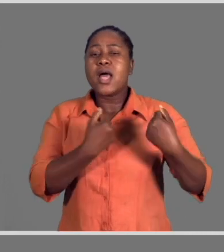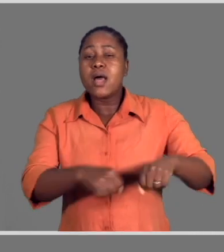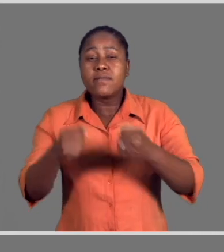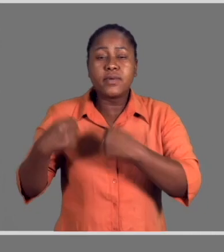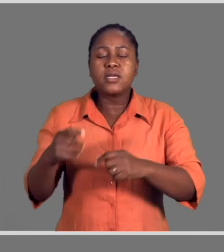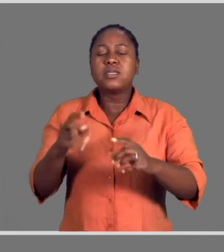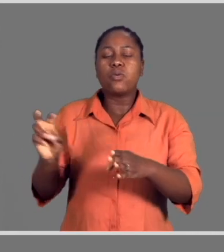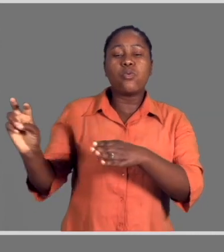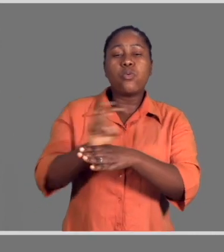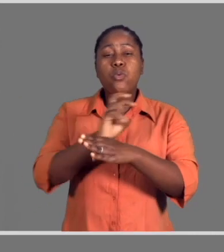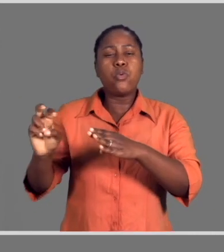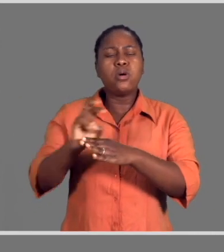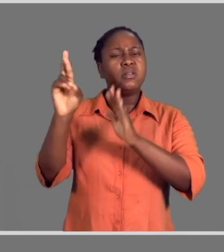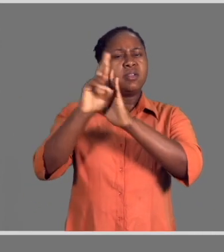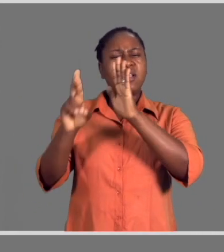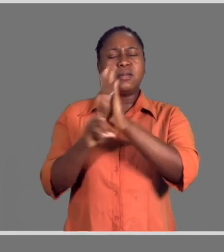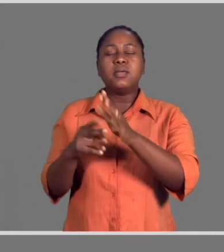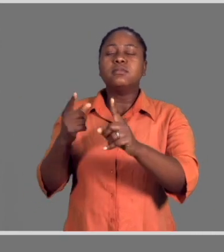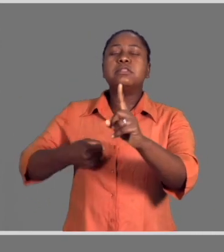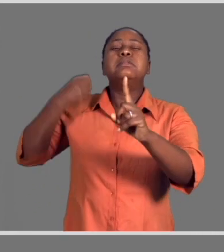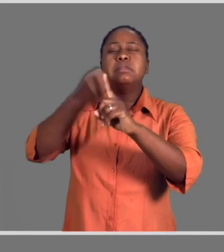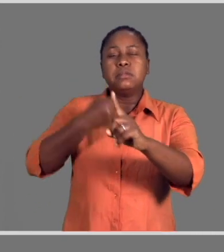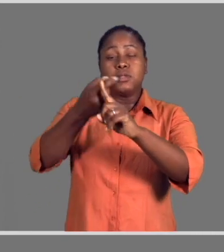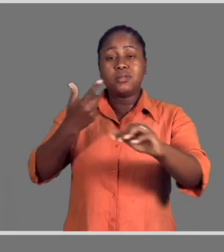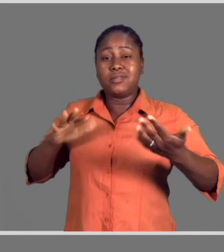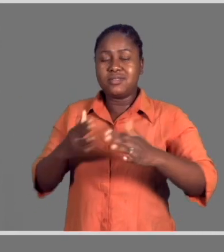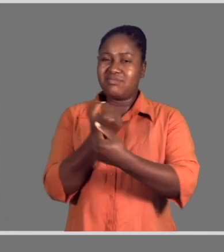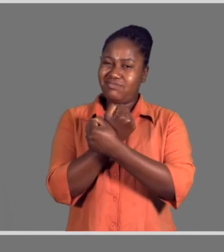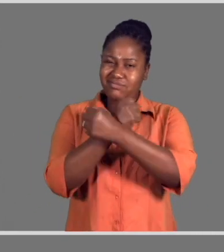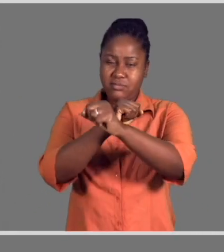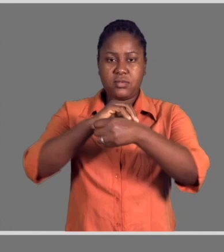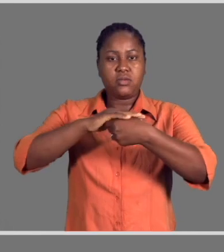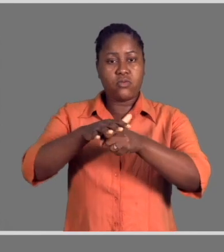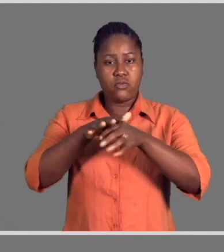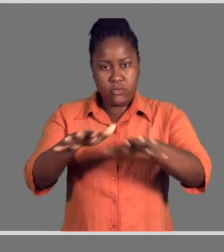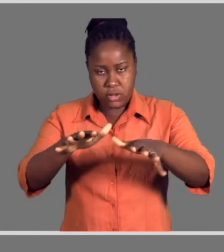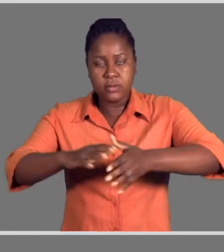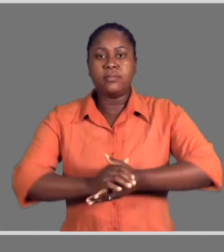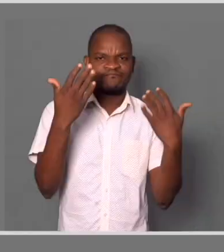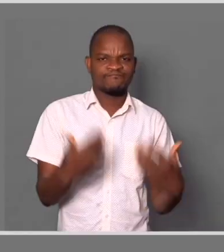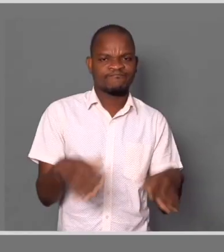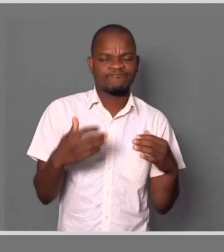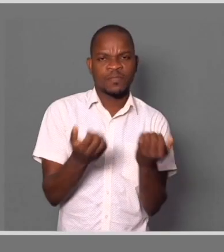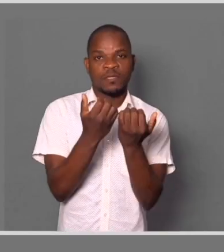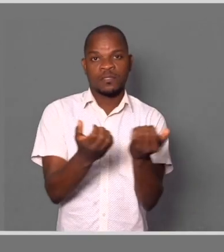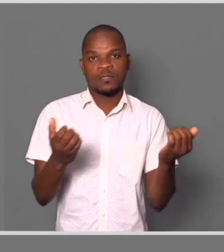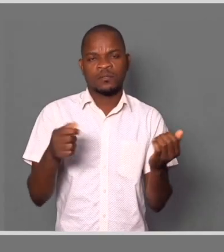e limitam as suas atividades diárias no controle das medidas de prevenção e combate à Covid-19. Lavar as mãos com